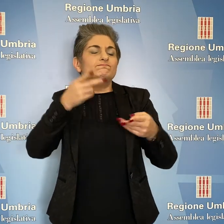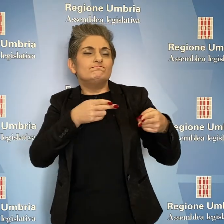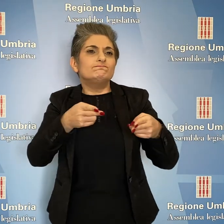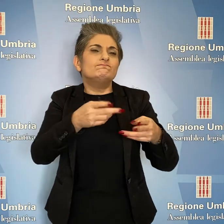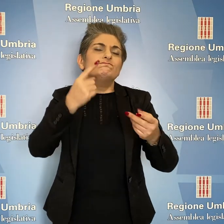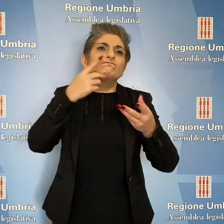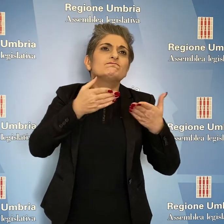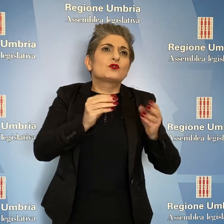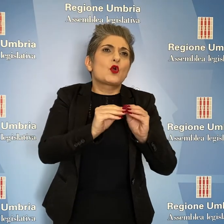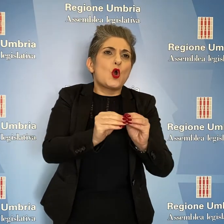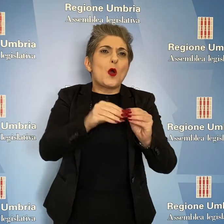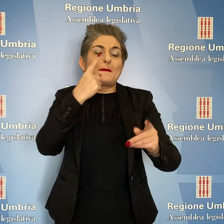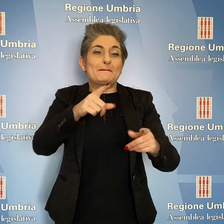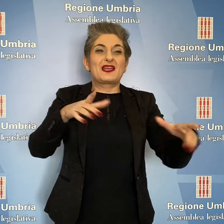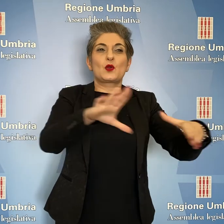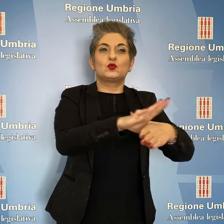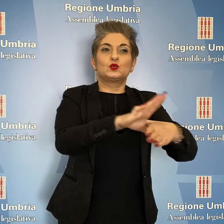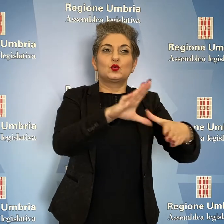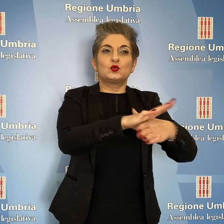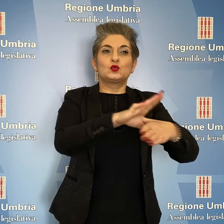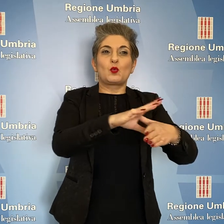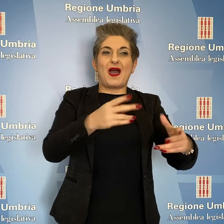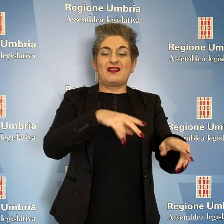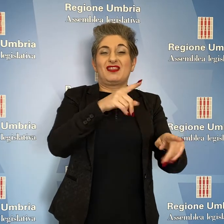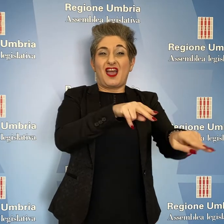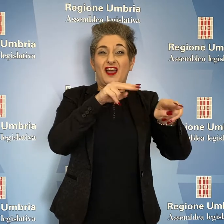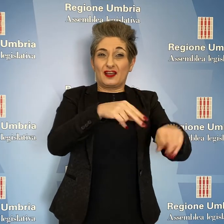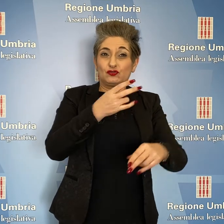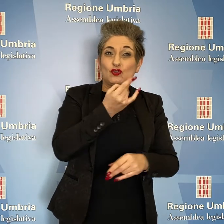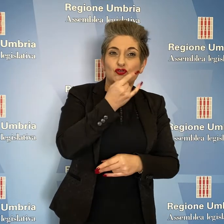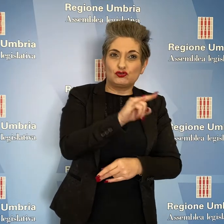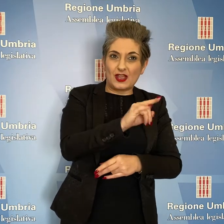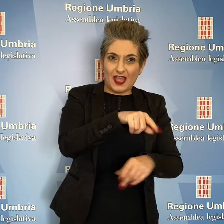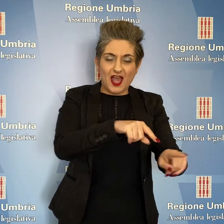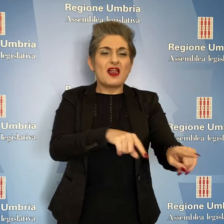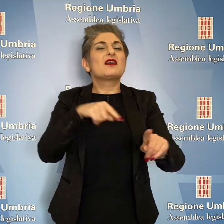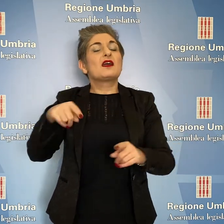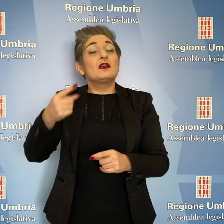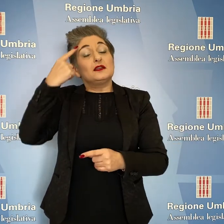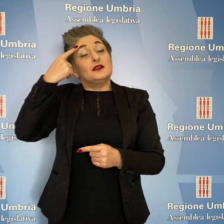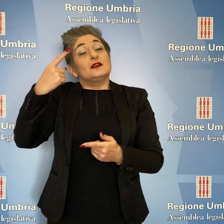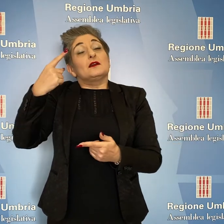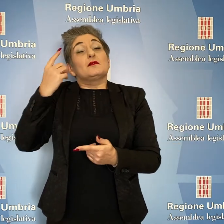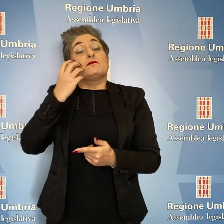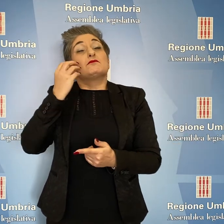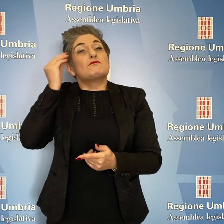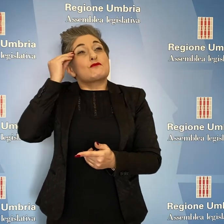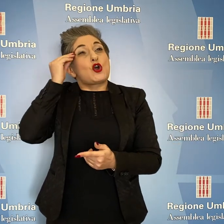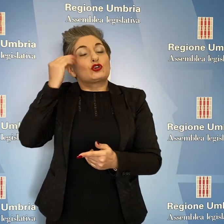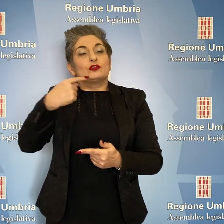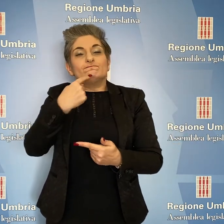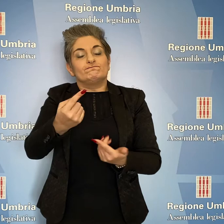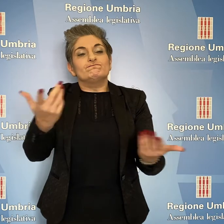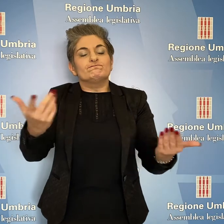un percorso che prevede dinamiche per le squadre dei cinghialisti. Siamo consapevoli, ha concluso Morroni, che a situazioni